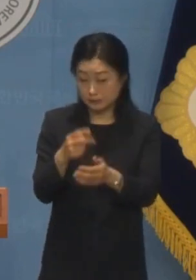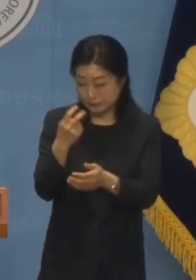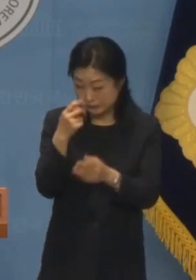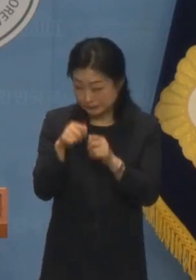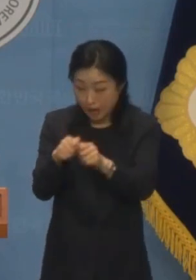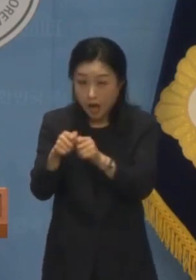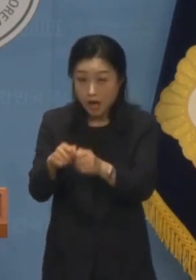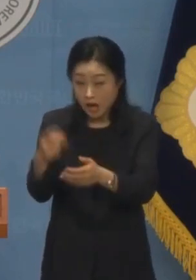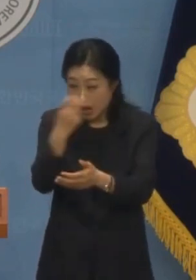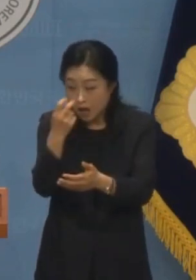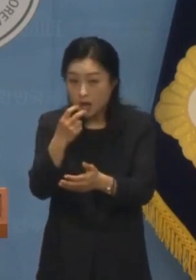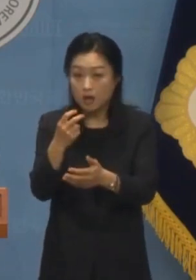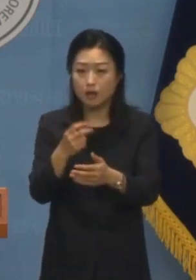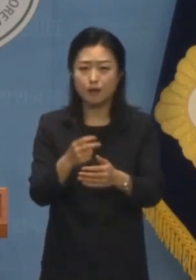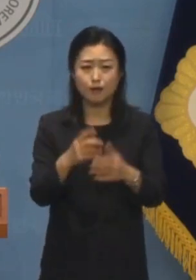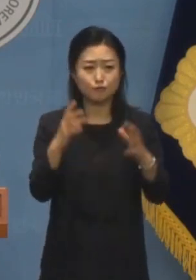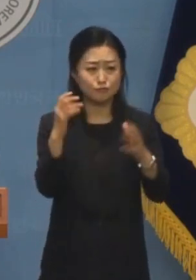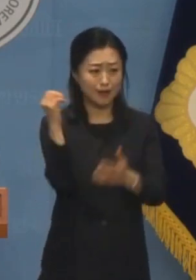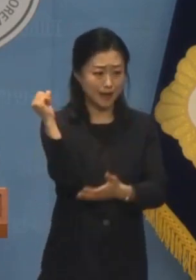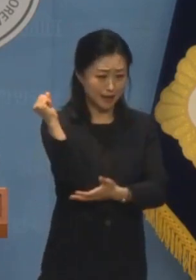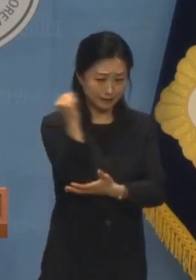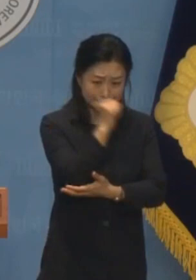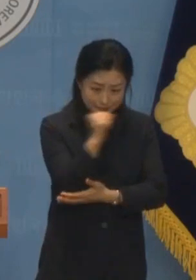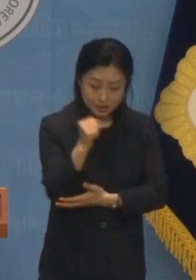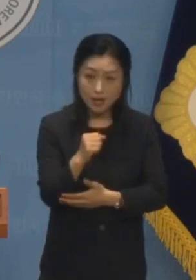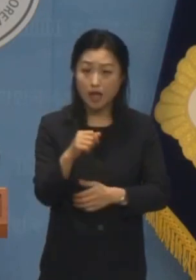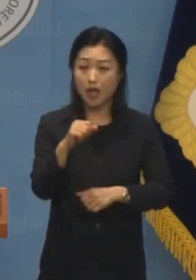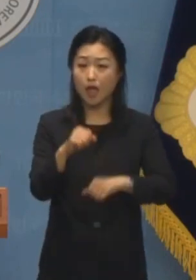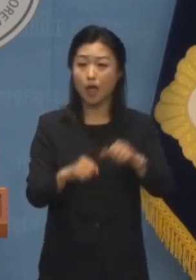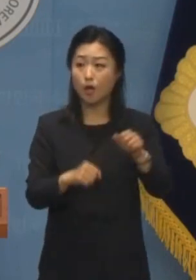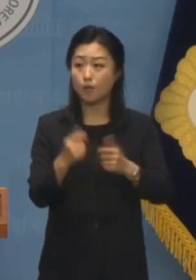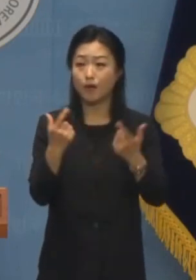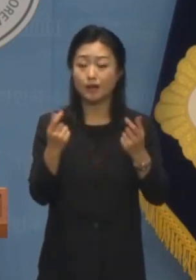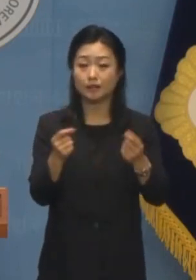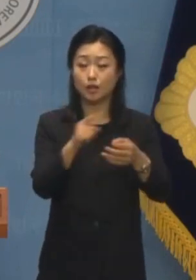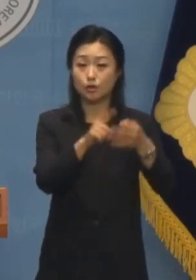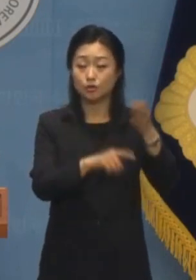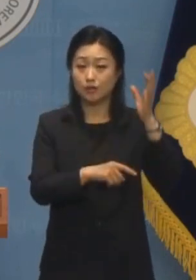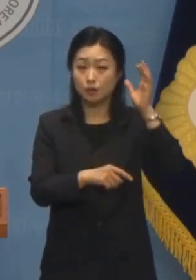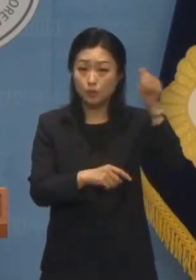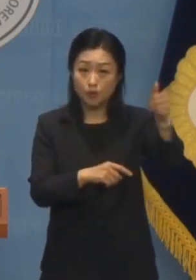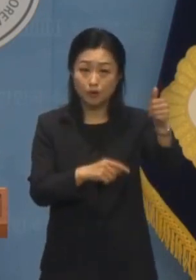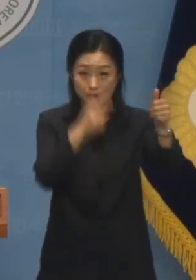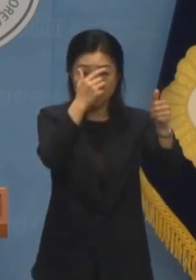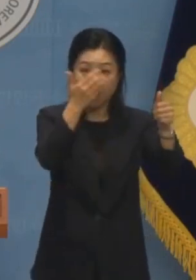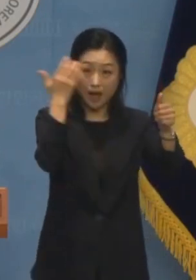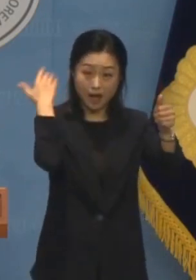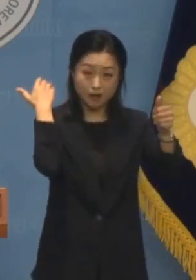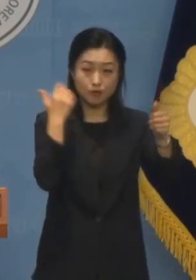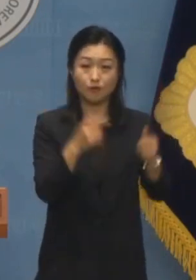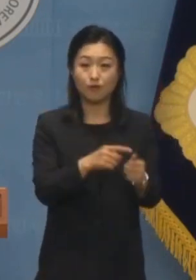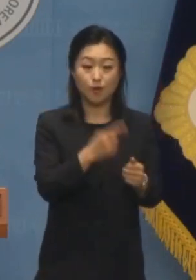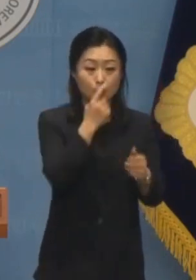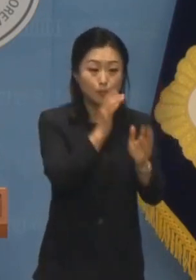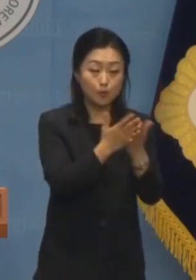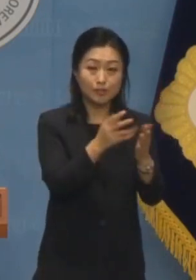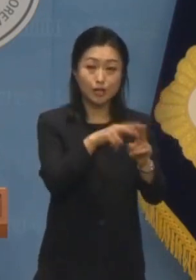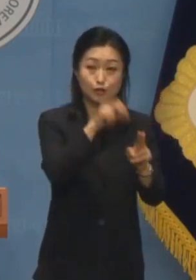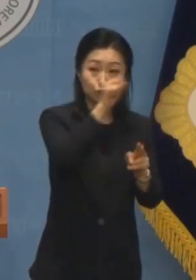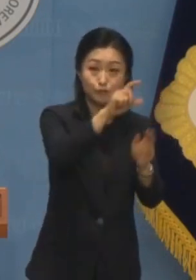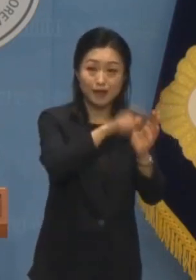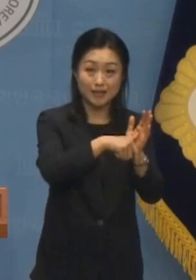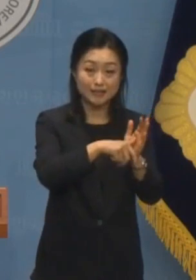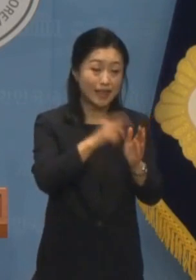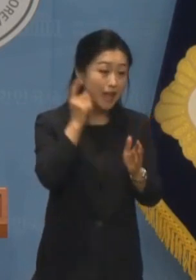근간을 흔드는 국기문란 행위입니다 윤석열 대통령도 과거 통신조회를 미친